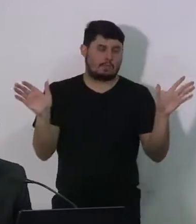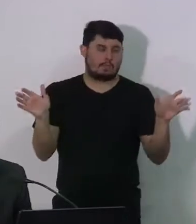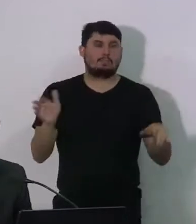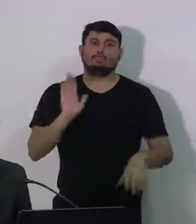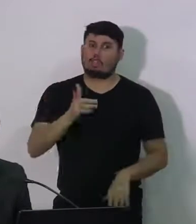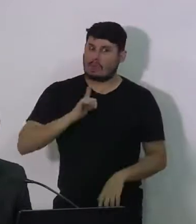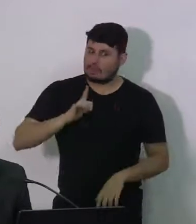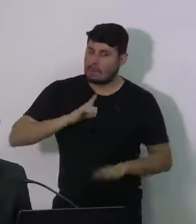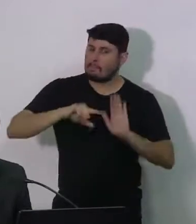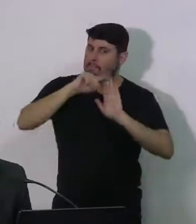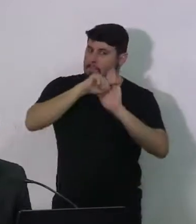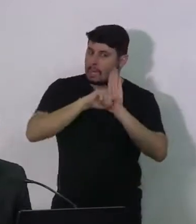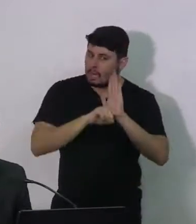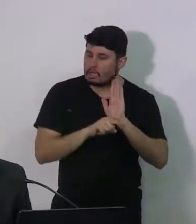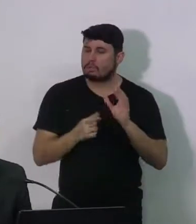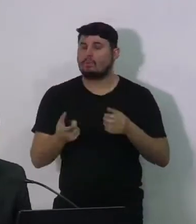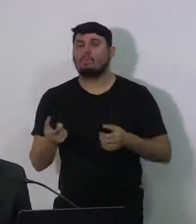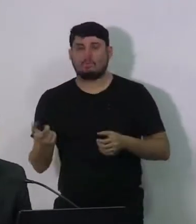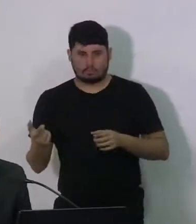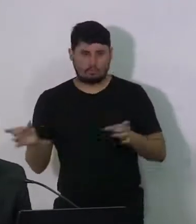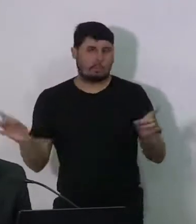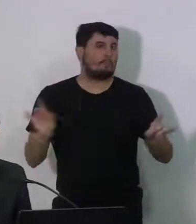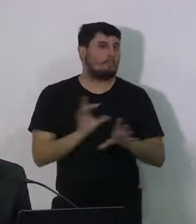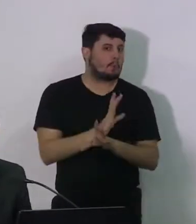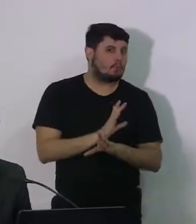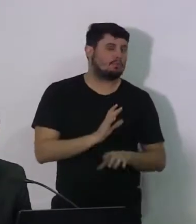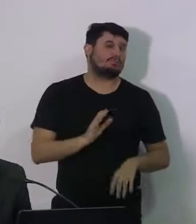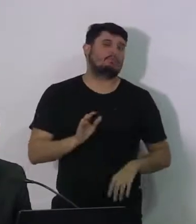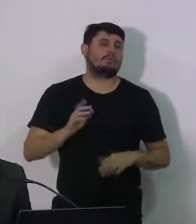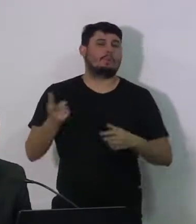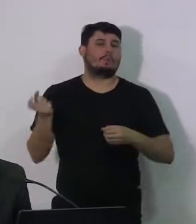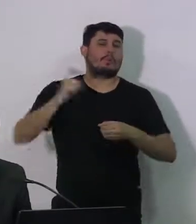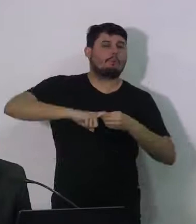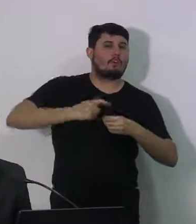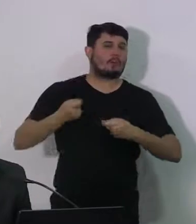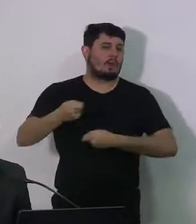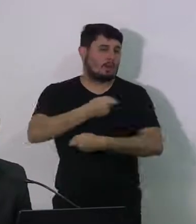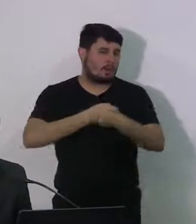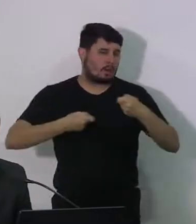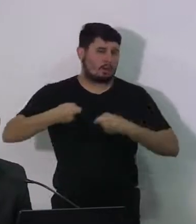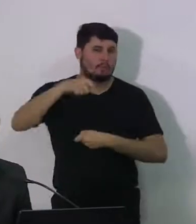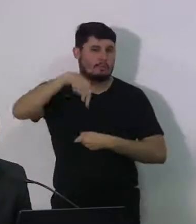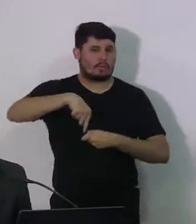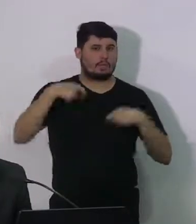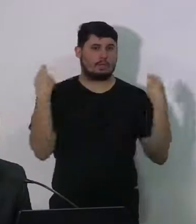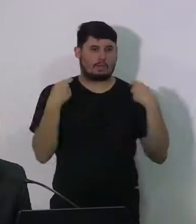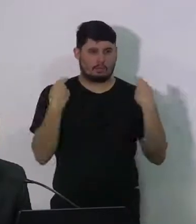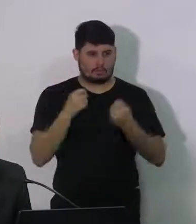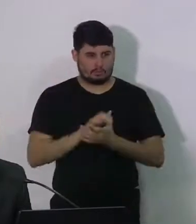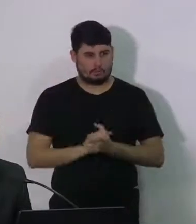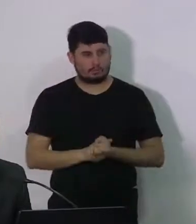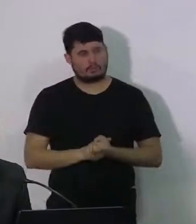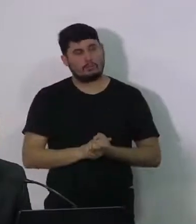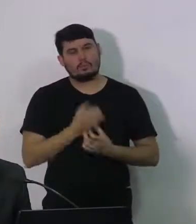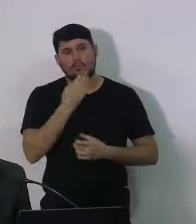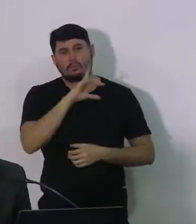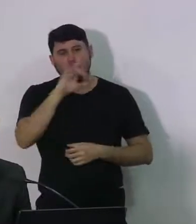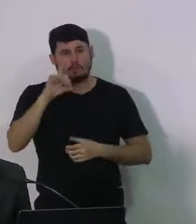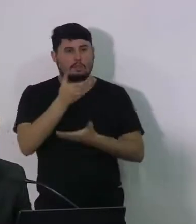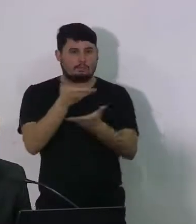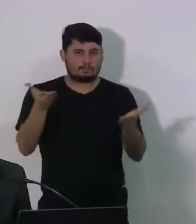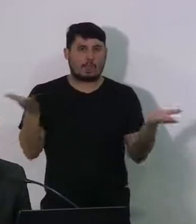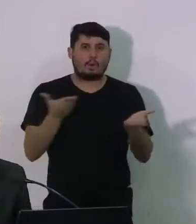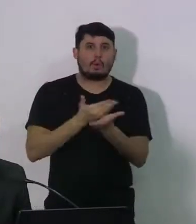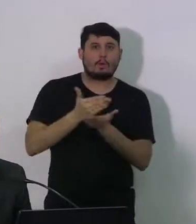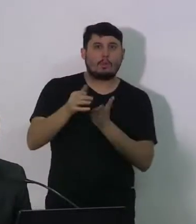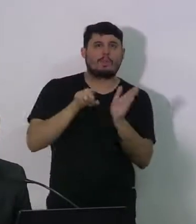plano operacional pronto para a retomada das atividades da nossa economia. Muito obrigada. Bom dia a todos. Agrupando aqui algumas perguntas da imprensa,